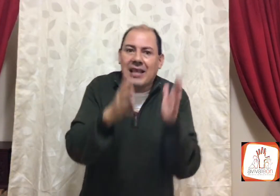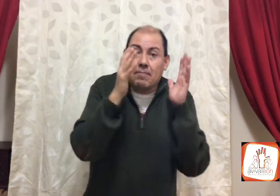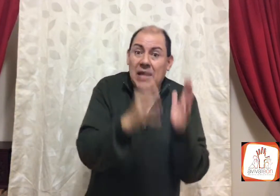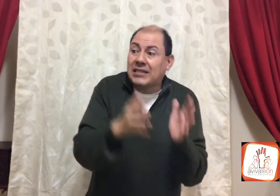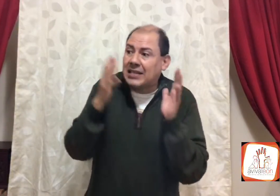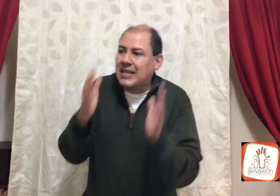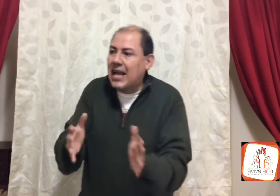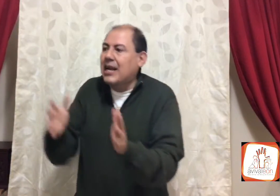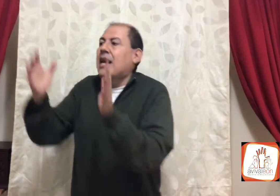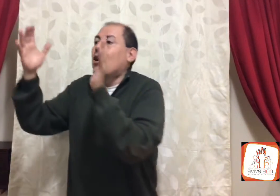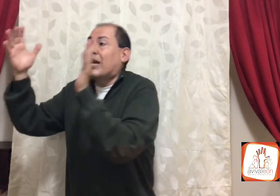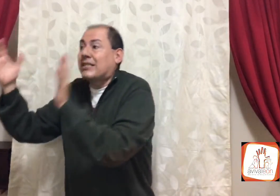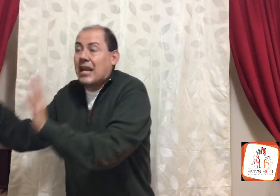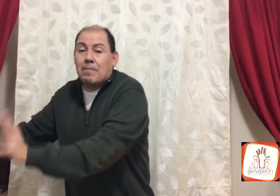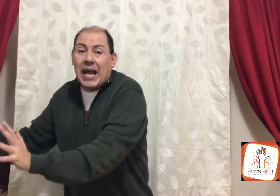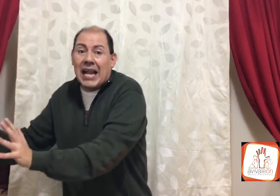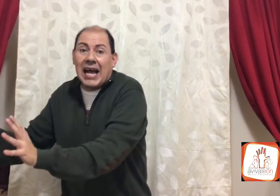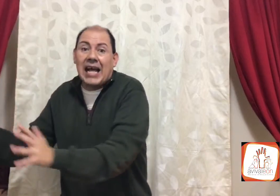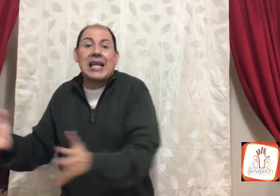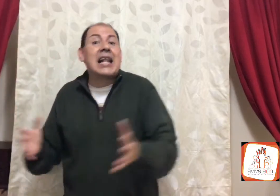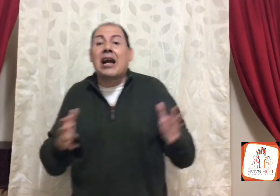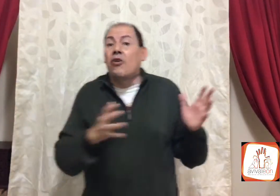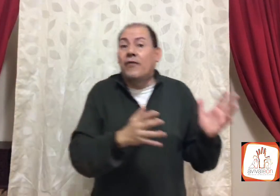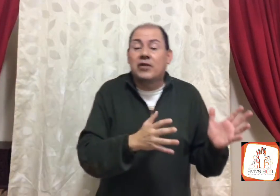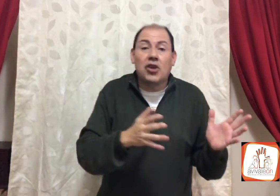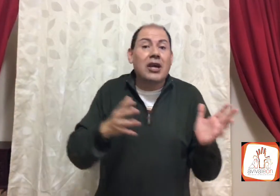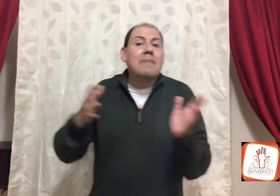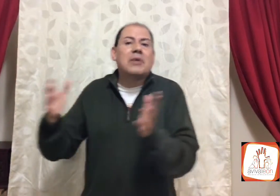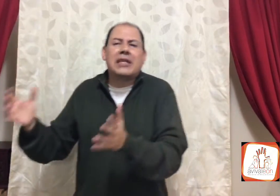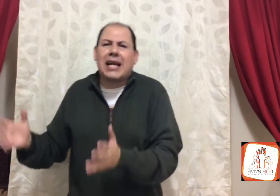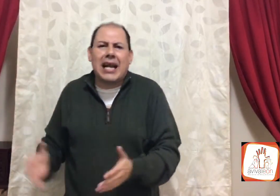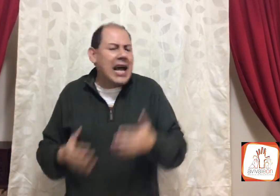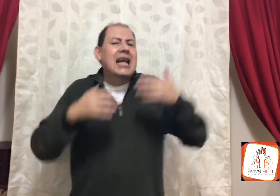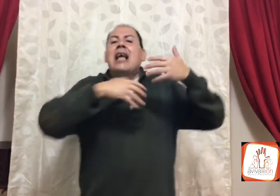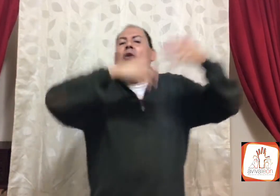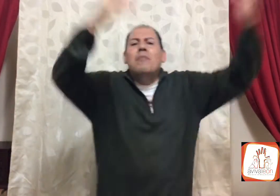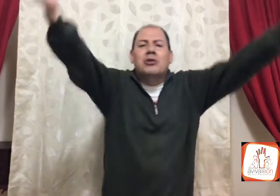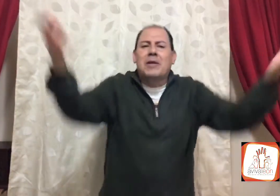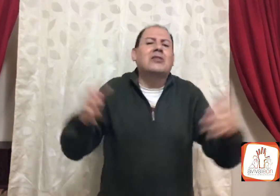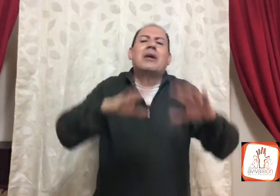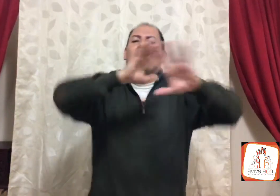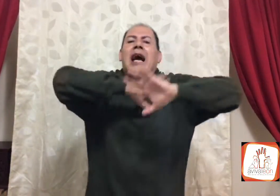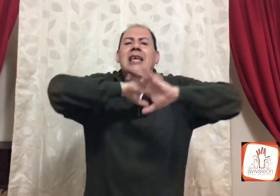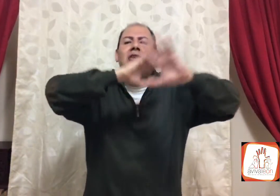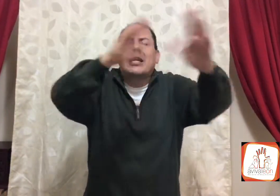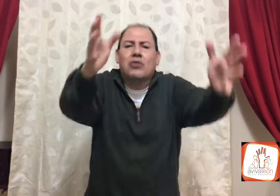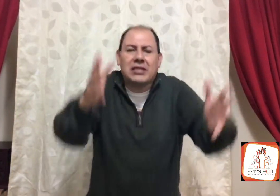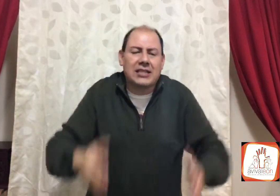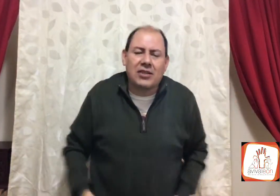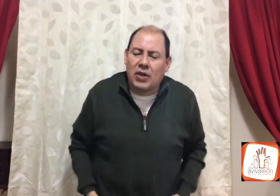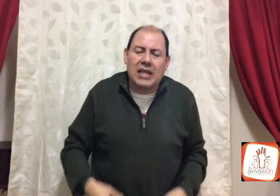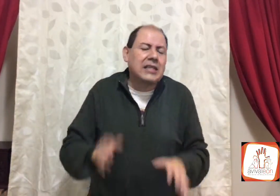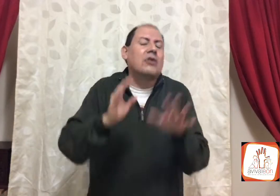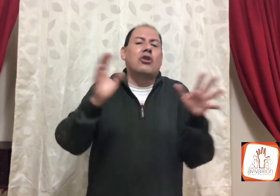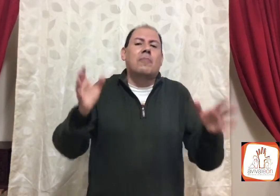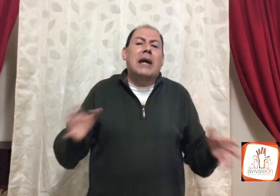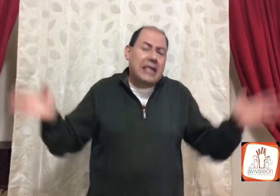empieza a hacer, lo que se le pega la gana, en la confusión, que empiezan a crear, lo hemos visto, bueno, ahí donde tú estás, en tu iglesia, seguro no pasa,